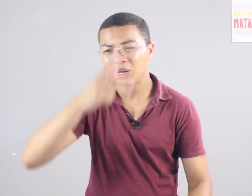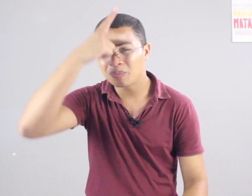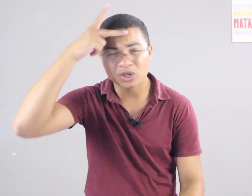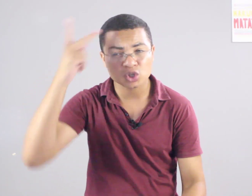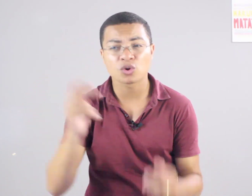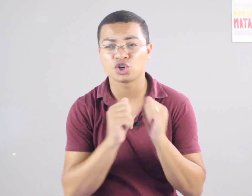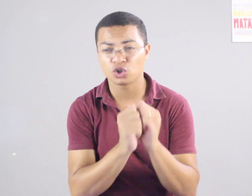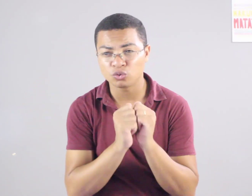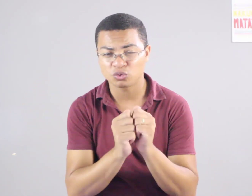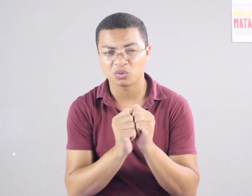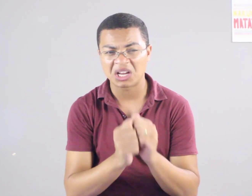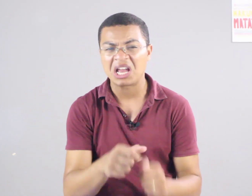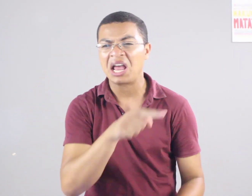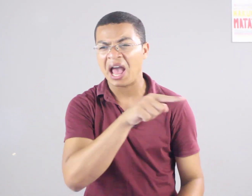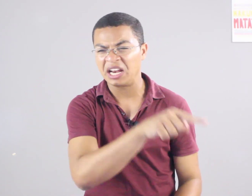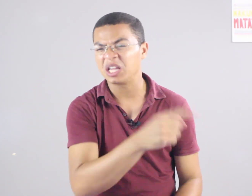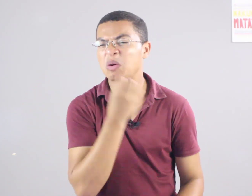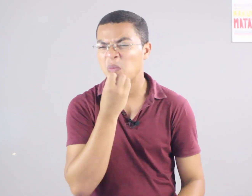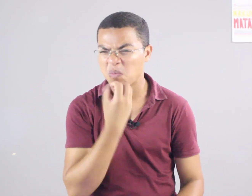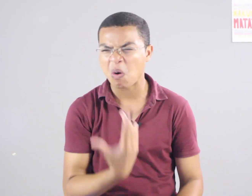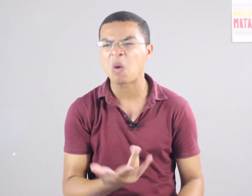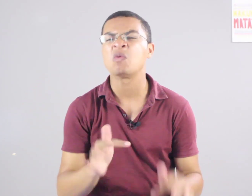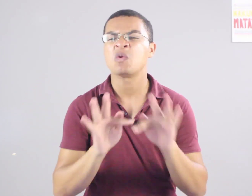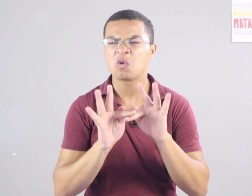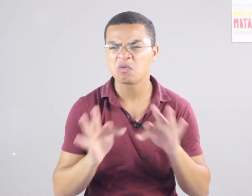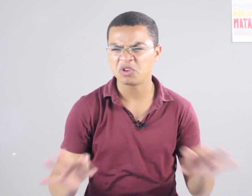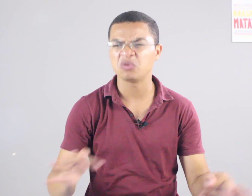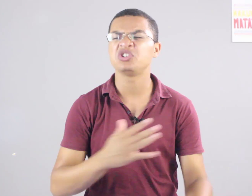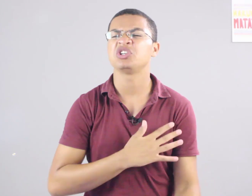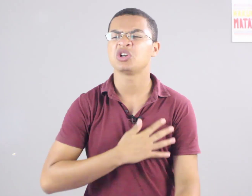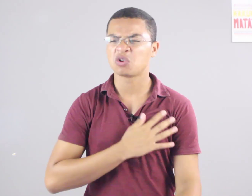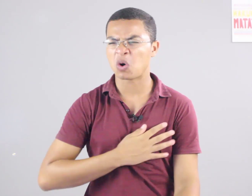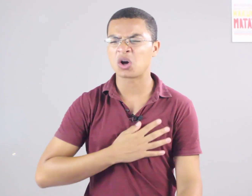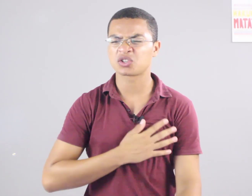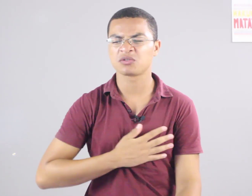pessoa junto, ali, bom, humilde, gosto.